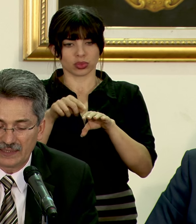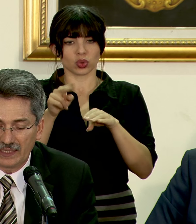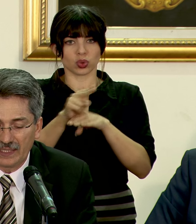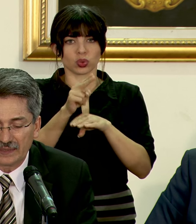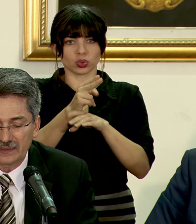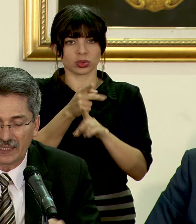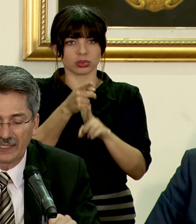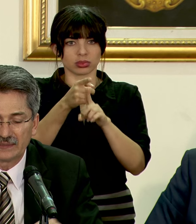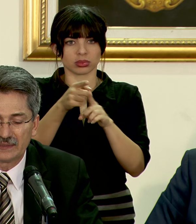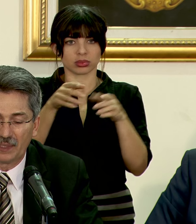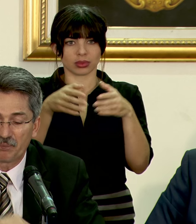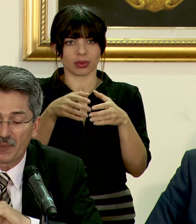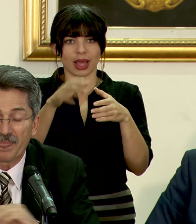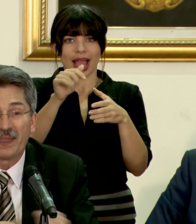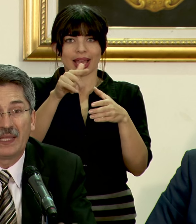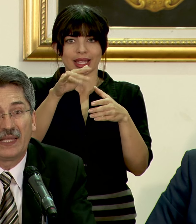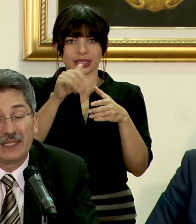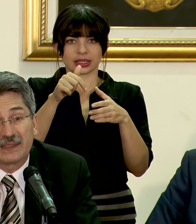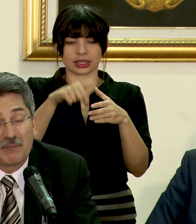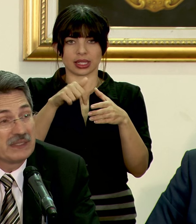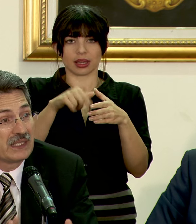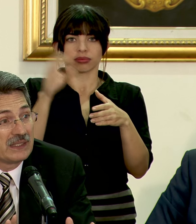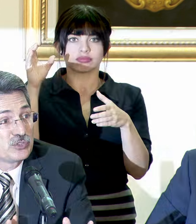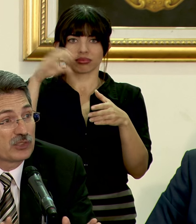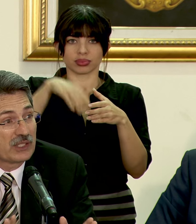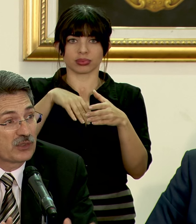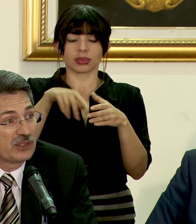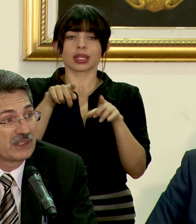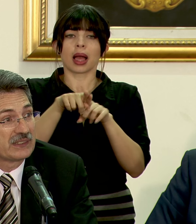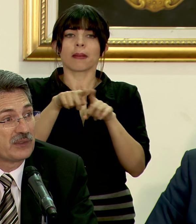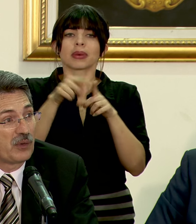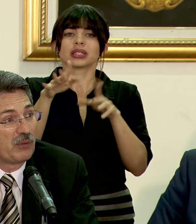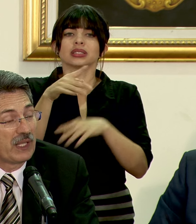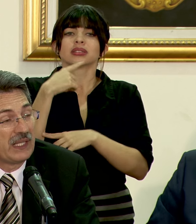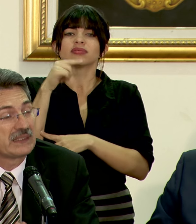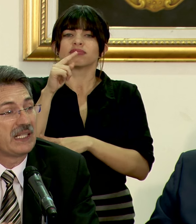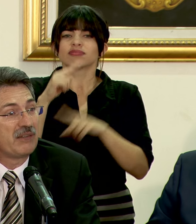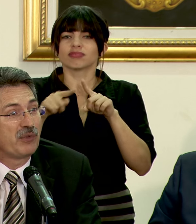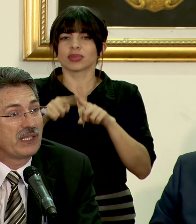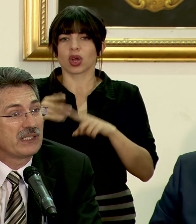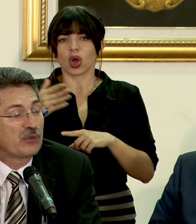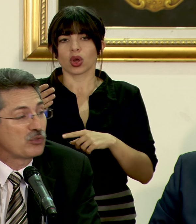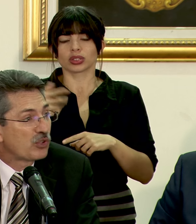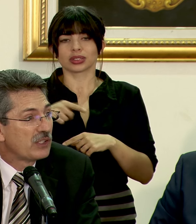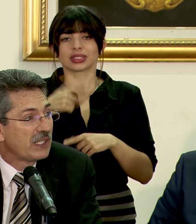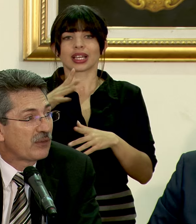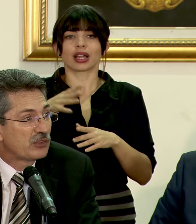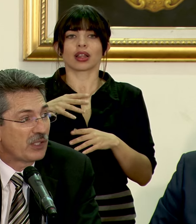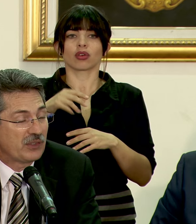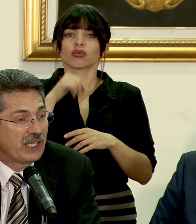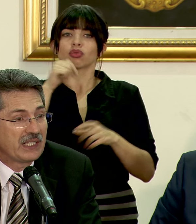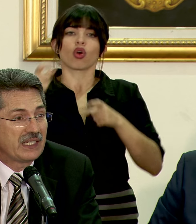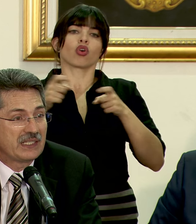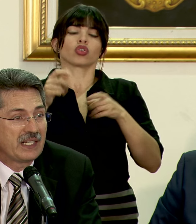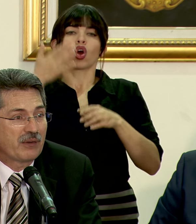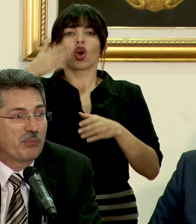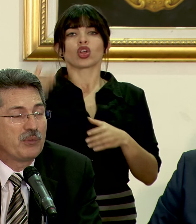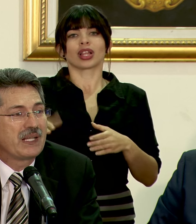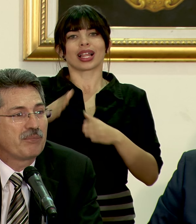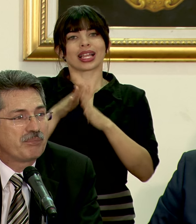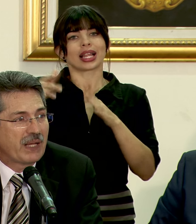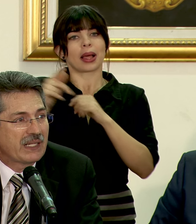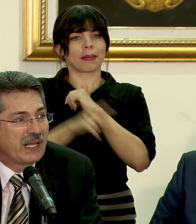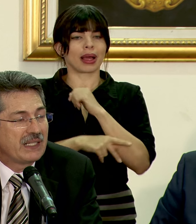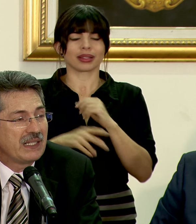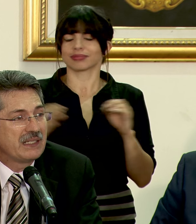esta agencia. También se han dicho otras cosas como que estaría fuera del control de la Contraloría General de la